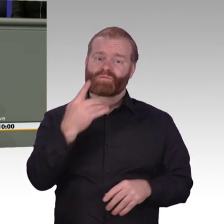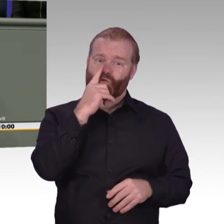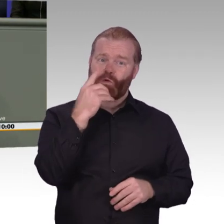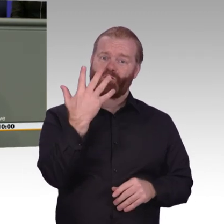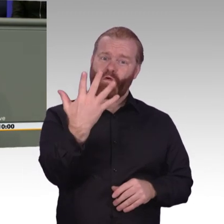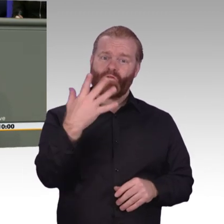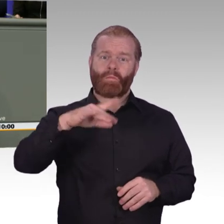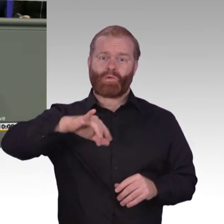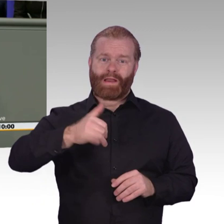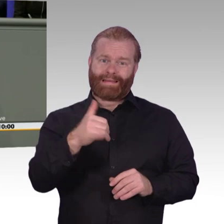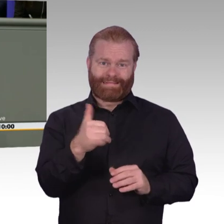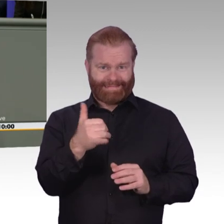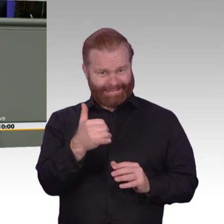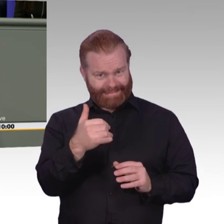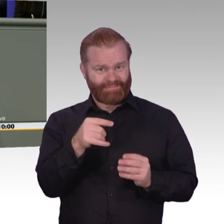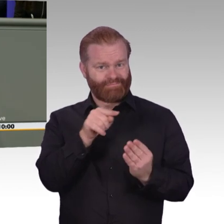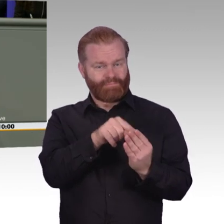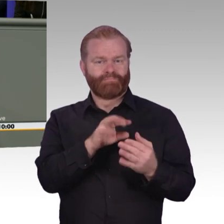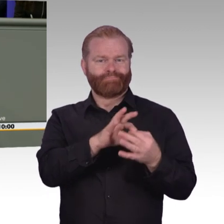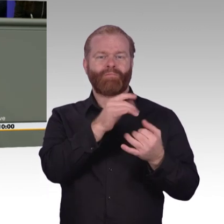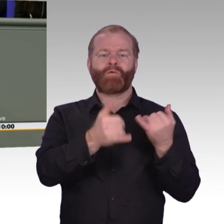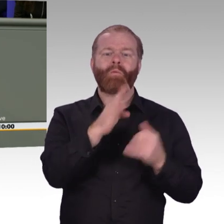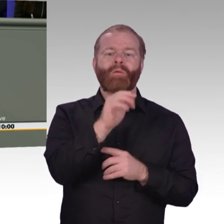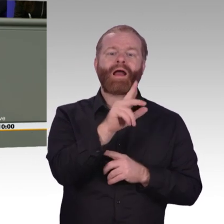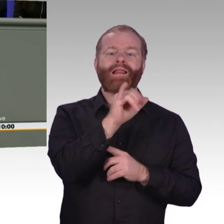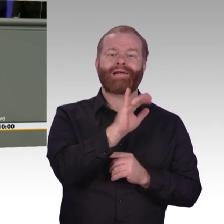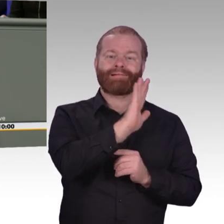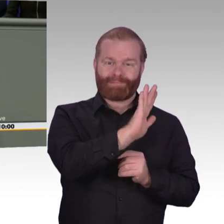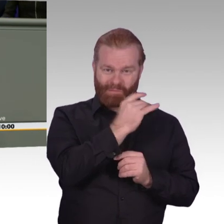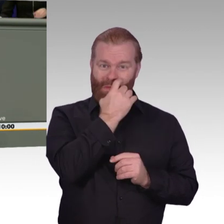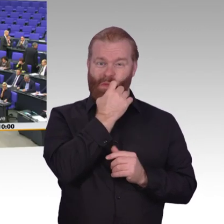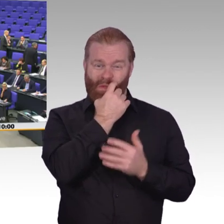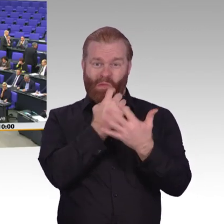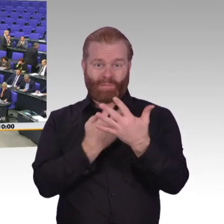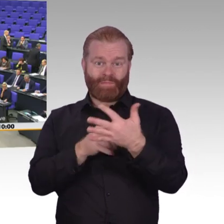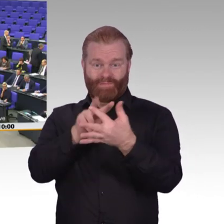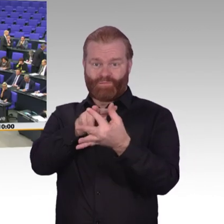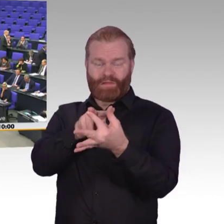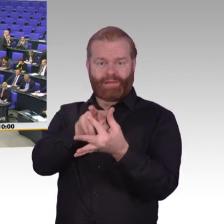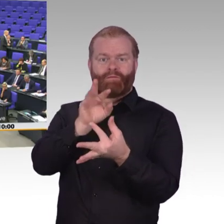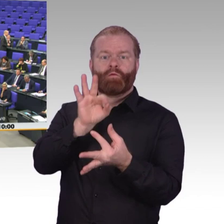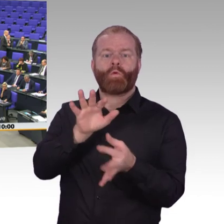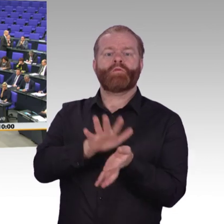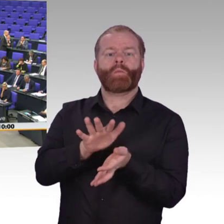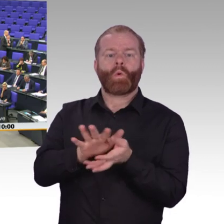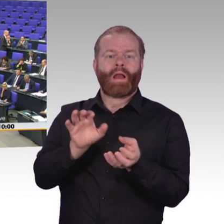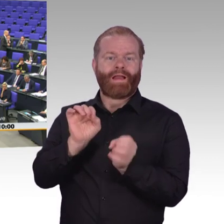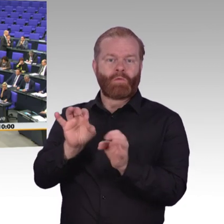eingefallen? Ich weiß, Frau Barley ist ja auf dem Absprung nach Europa. Und Digitalisierung ist auch nicht so Ihre